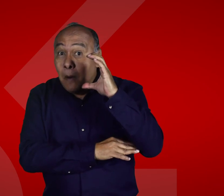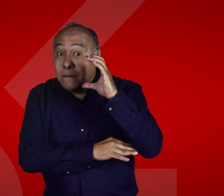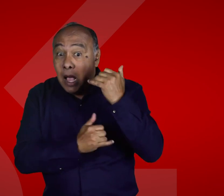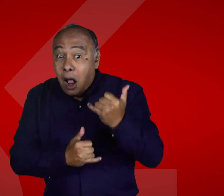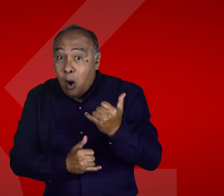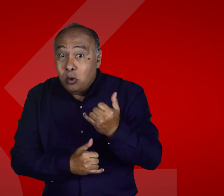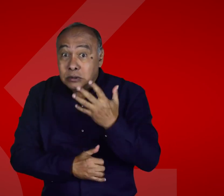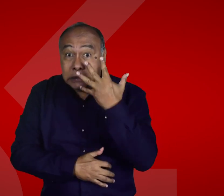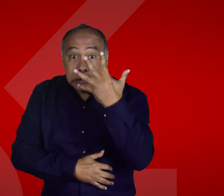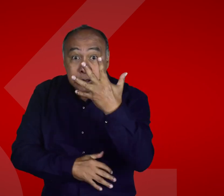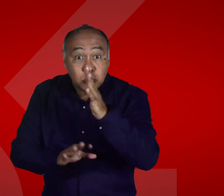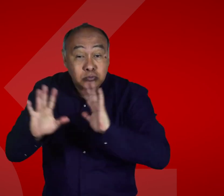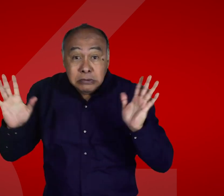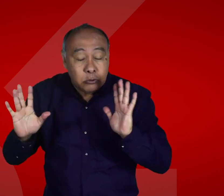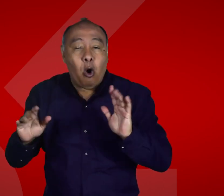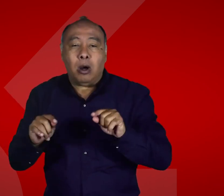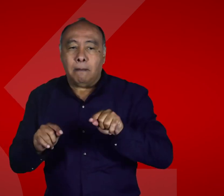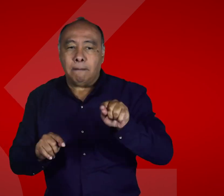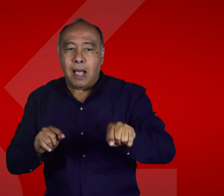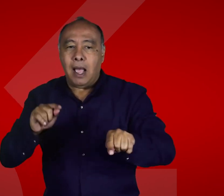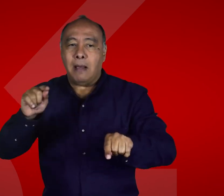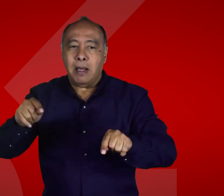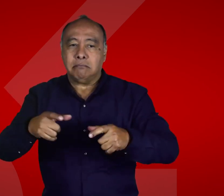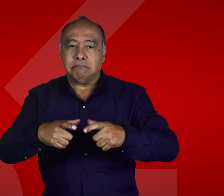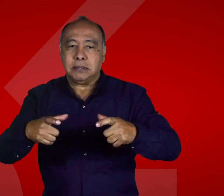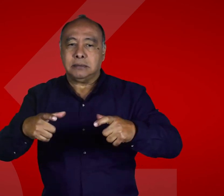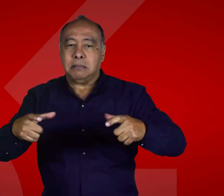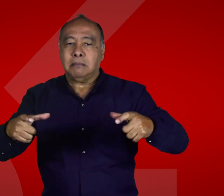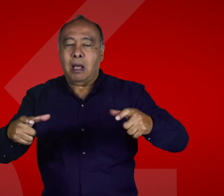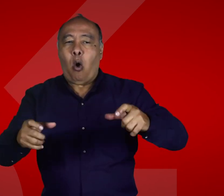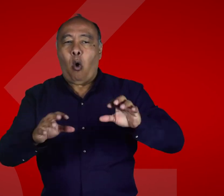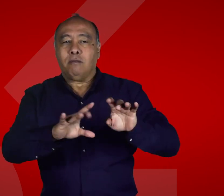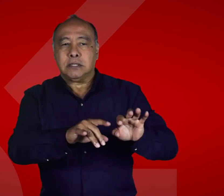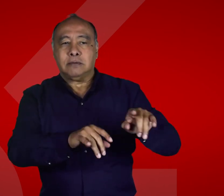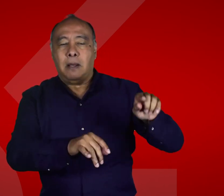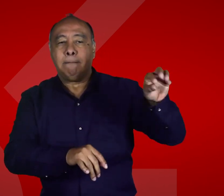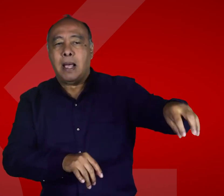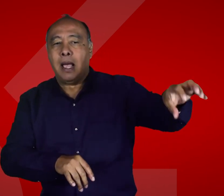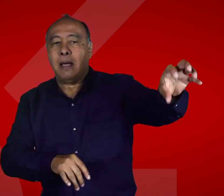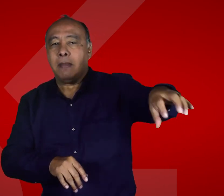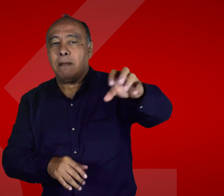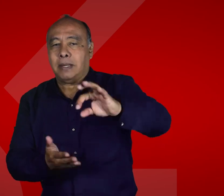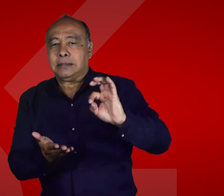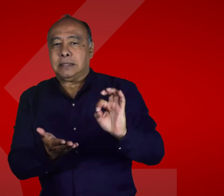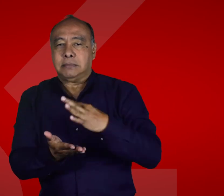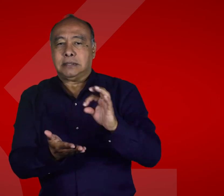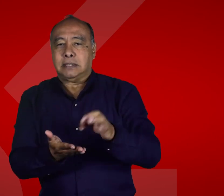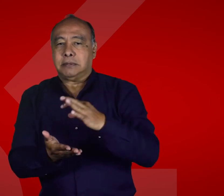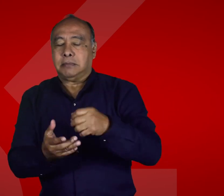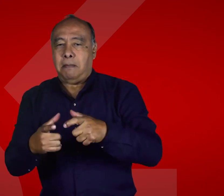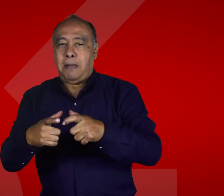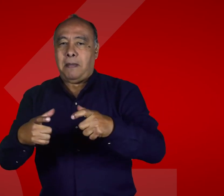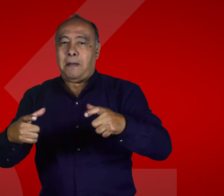con esos cinco centros de atención, poco a poco se implementarán en más oficinas SERVIR para atenderlos.